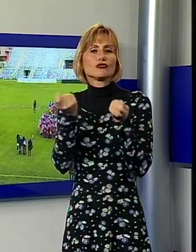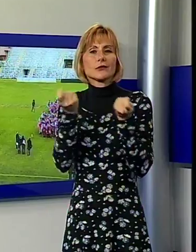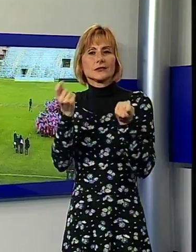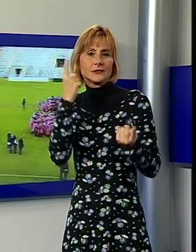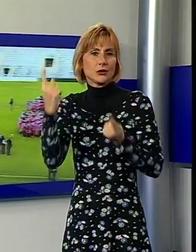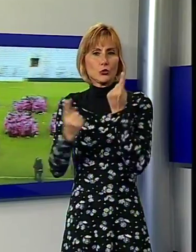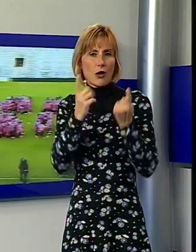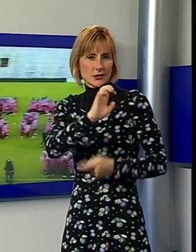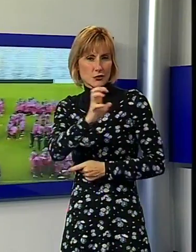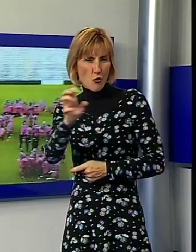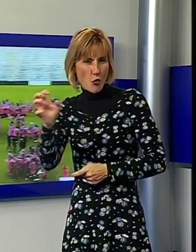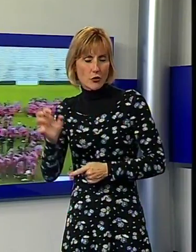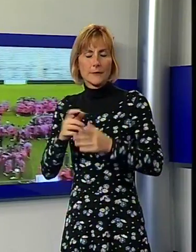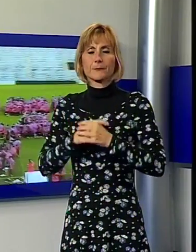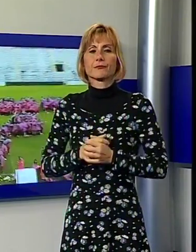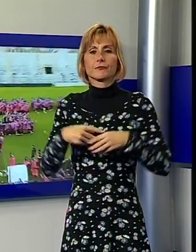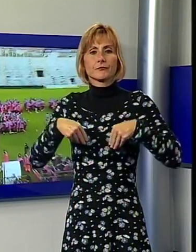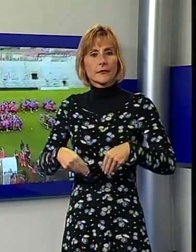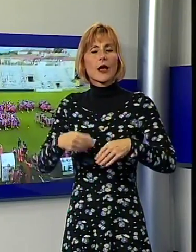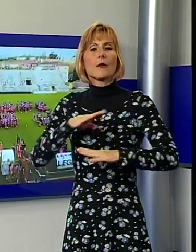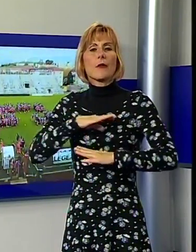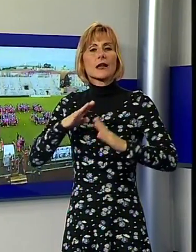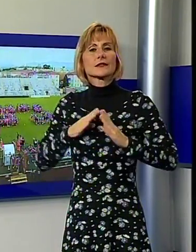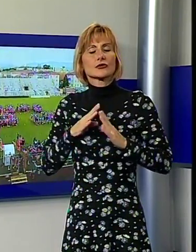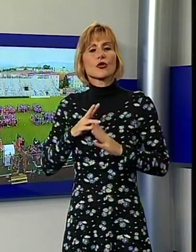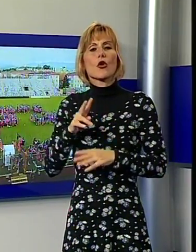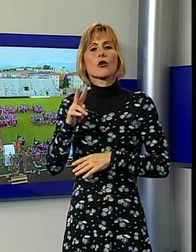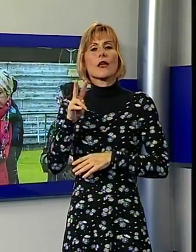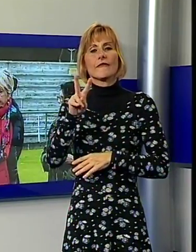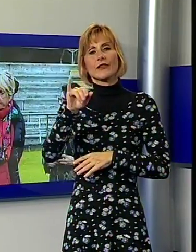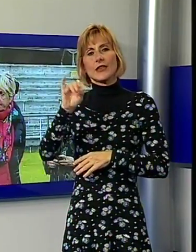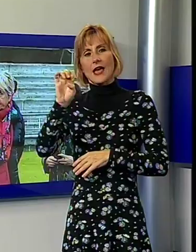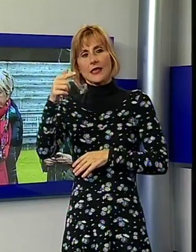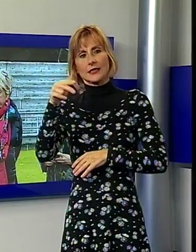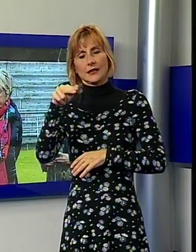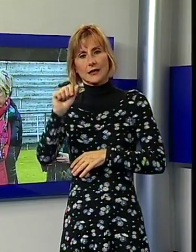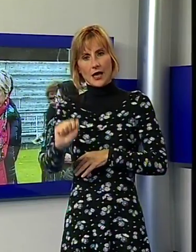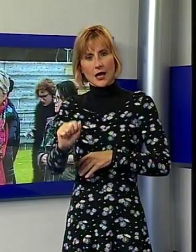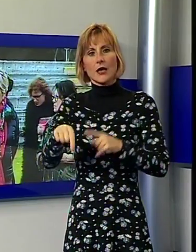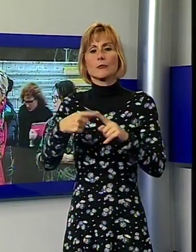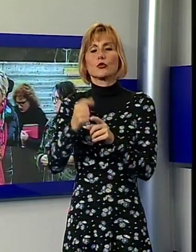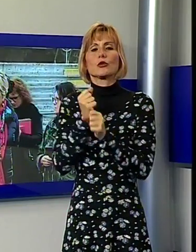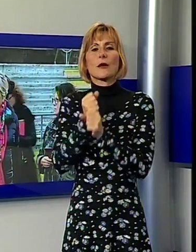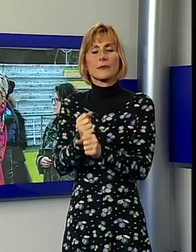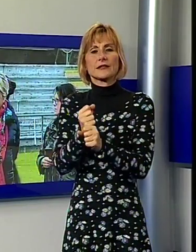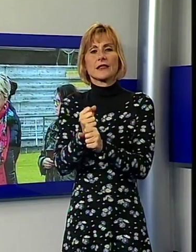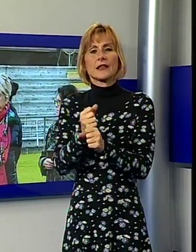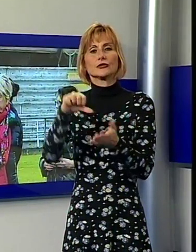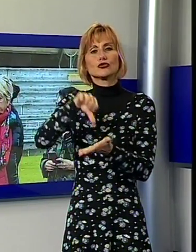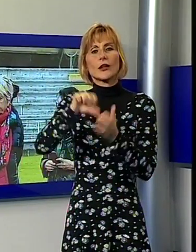All'iniziativa hanno partecipato anche l'assessore del comune di Lucca e l'area vietina, le rappresentanti dei centri antiviolenza che promuovono la tutela